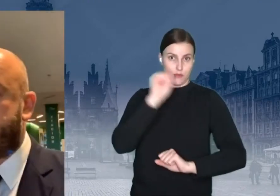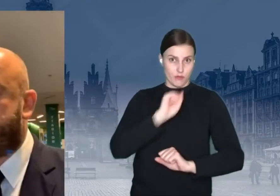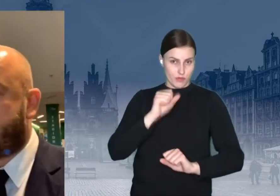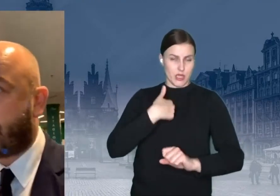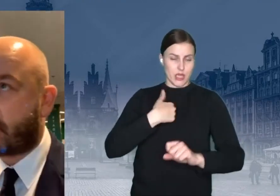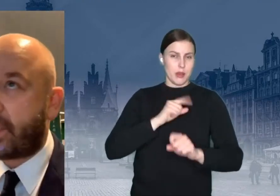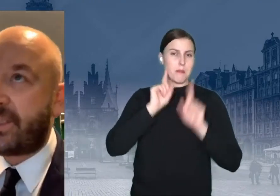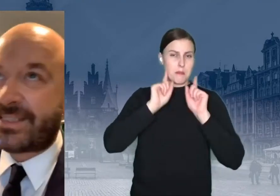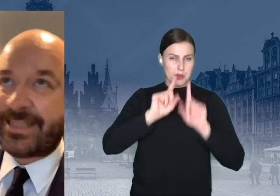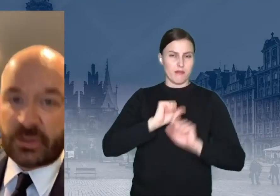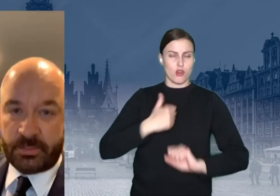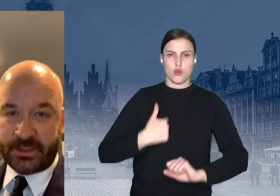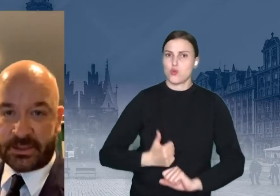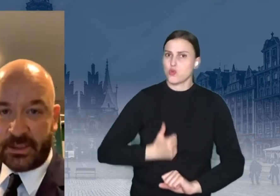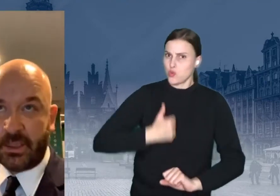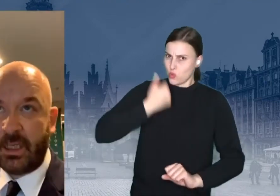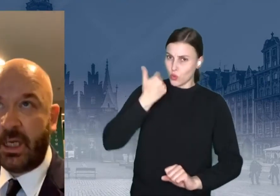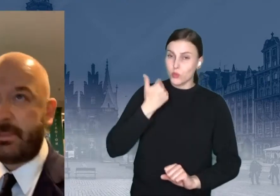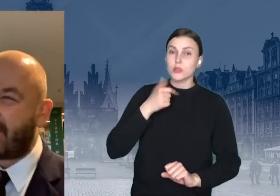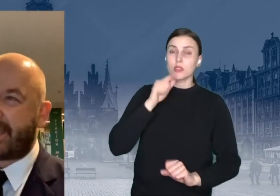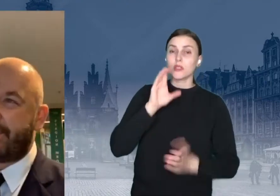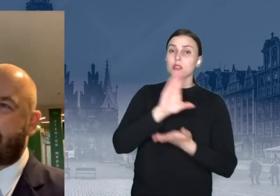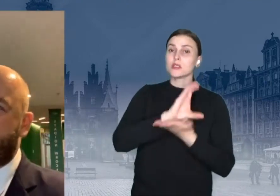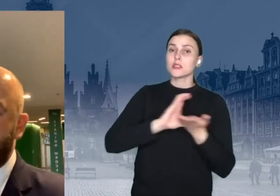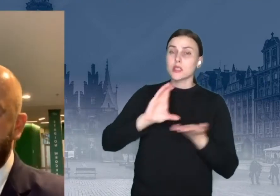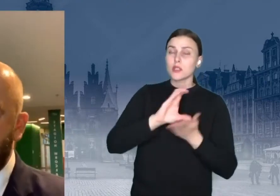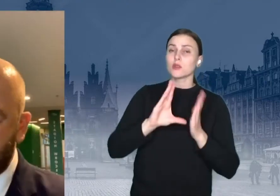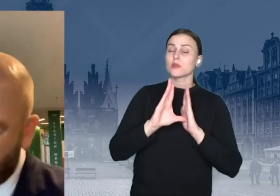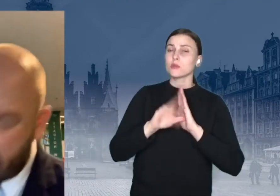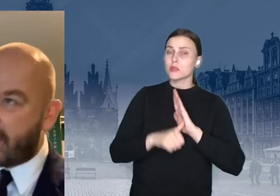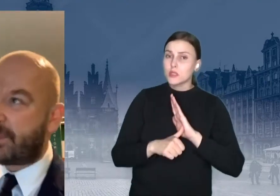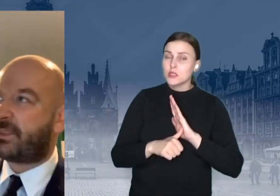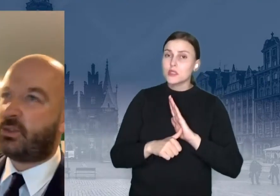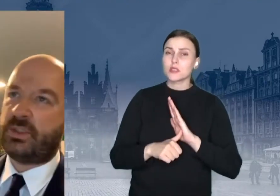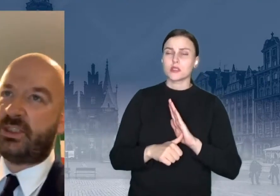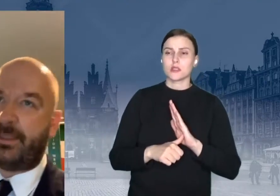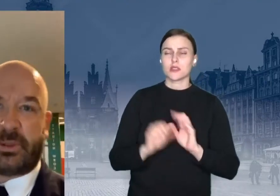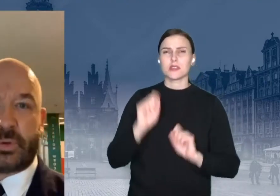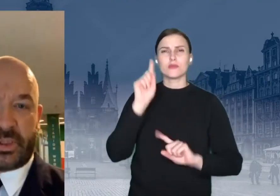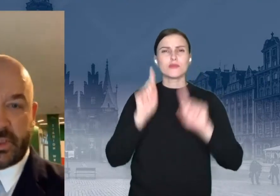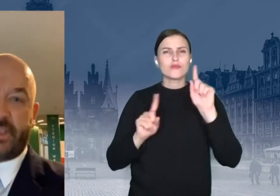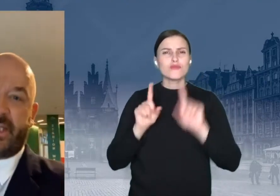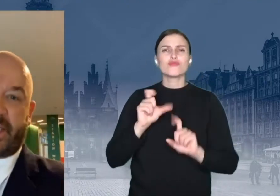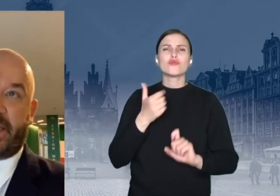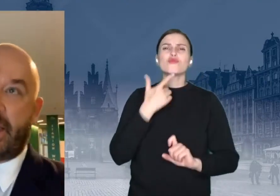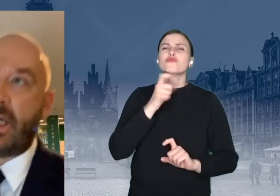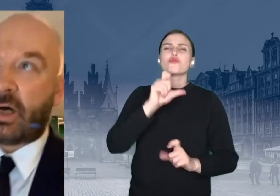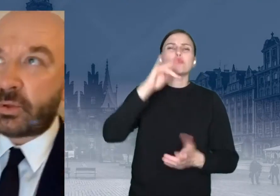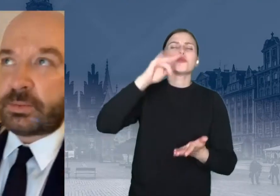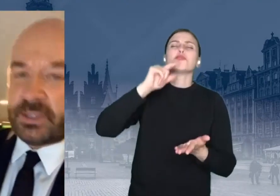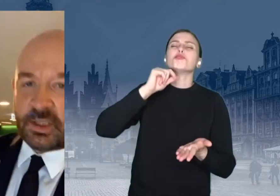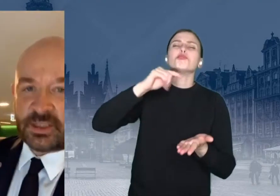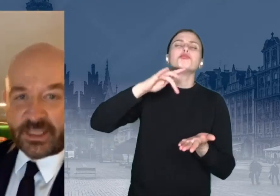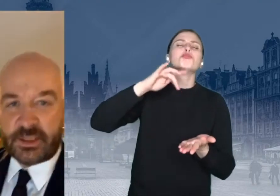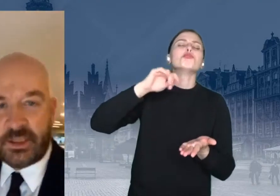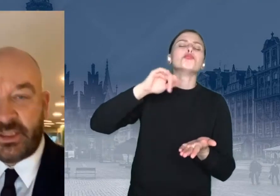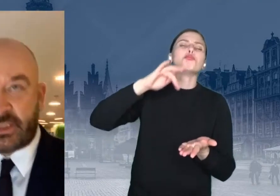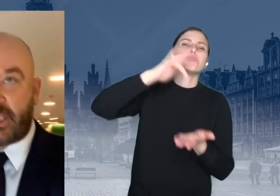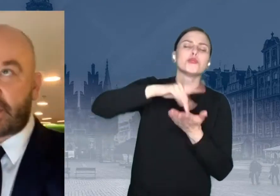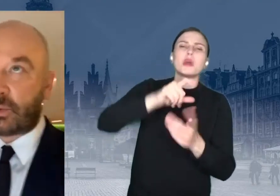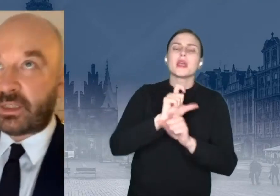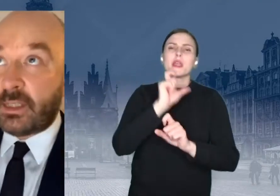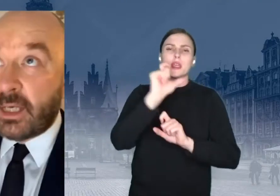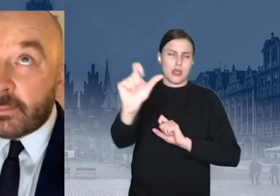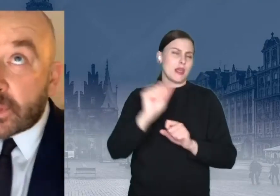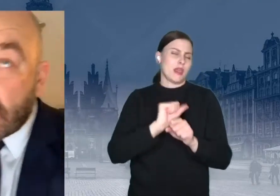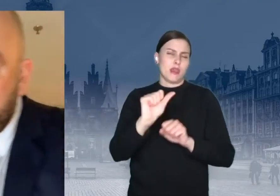mega dumni, moi drodzy. Słuchajcie, na Stadion Miejski, bo czasami niektórzy mówią, no co się na tym stadionie dzieje, przecież tu się nic nie dzieje. Otóż, moi drodzy, tak się